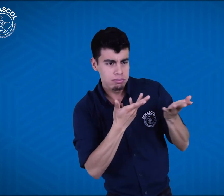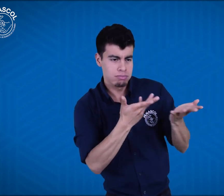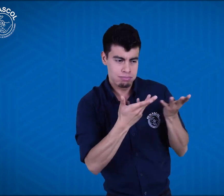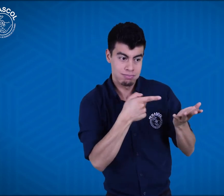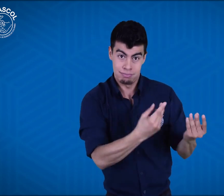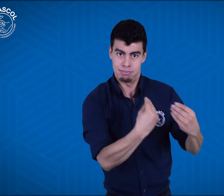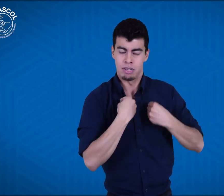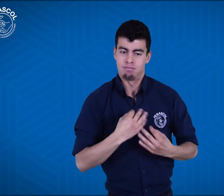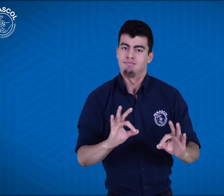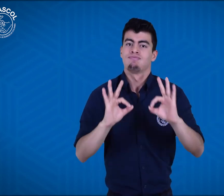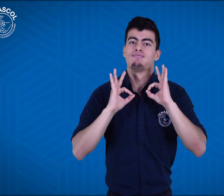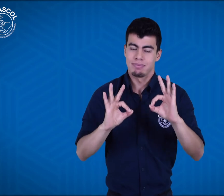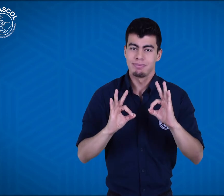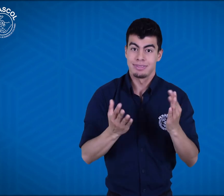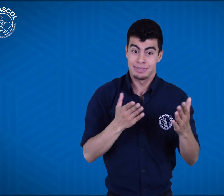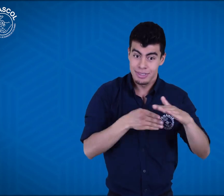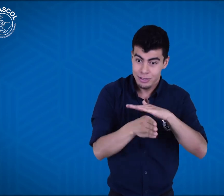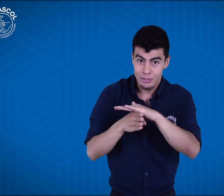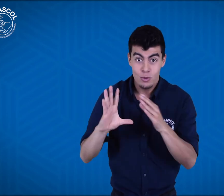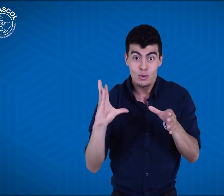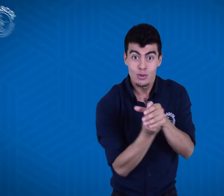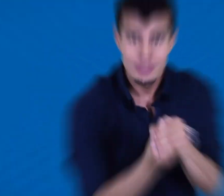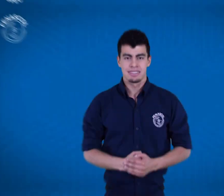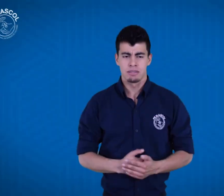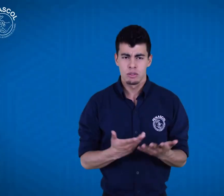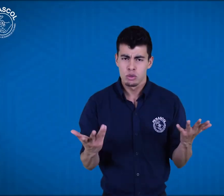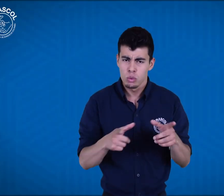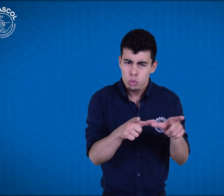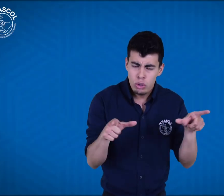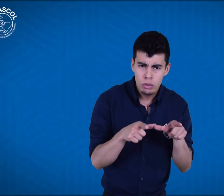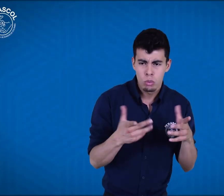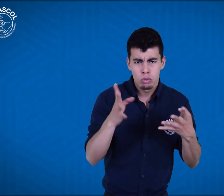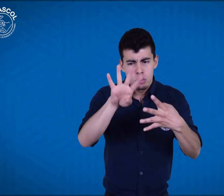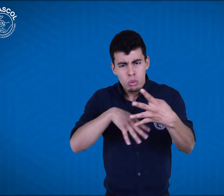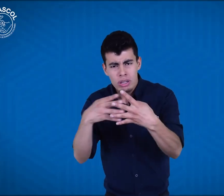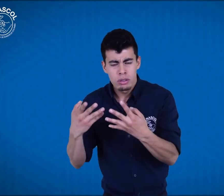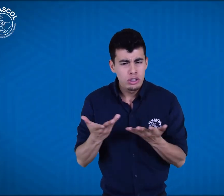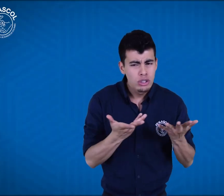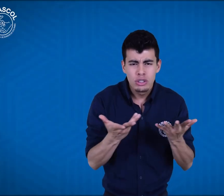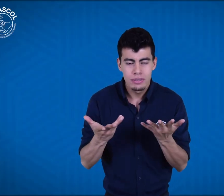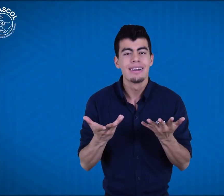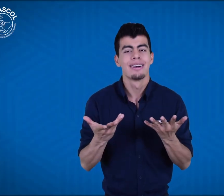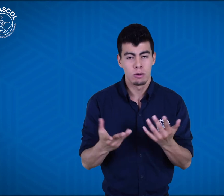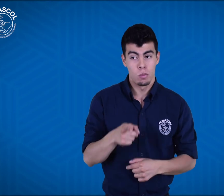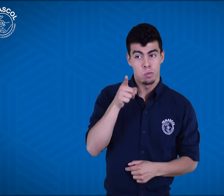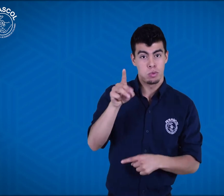será efectiva. De esta manera, la alcaldía es más incluyente y accesible. Para saber las direcciones y horarios donde se encuentra Servir,